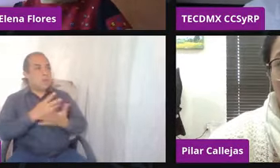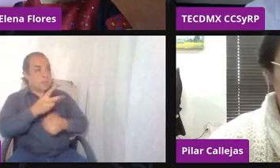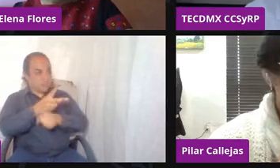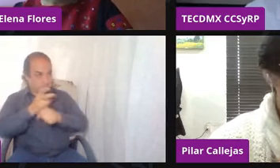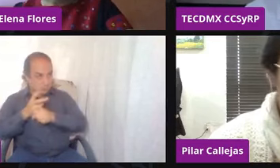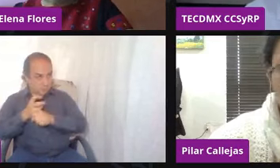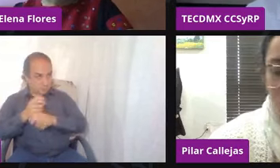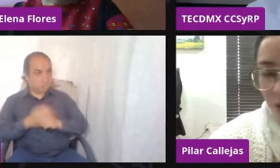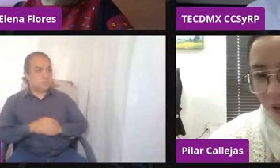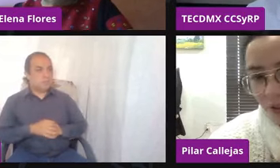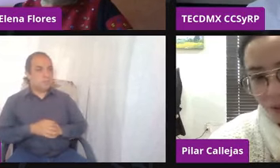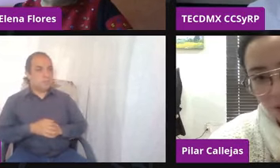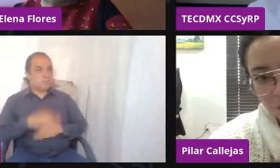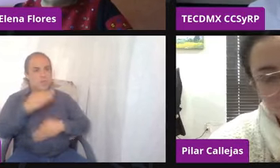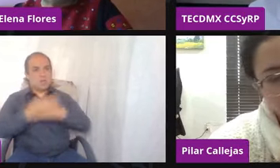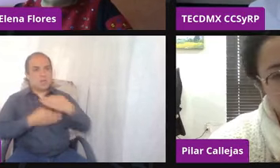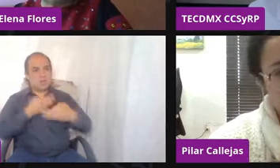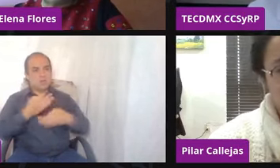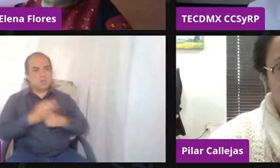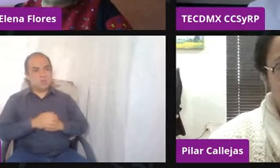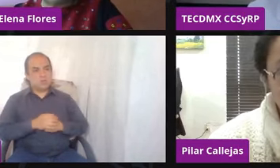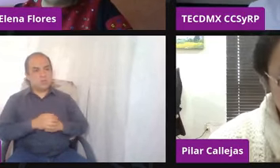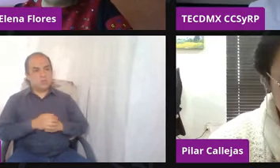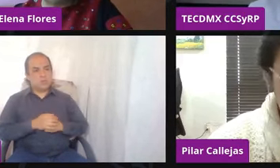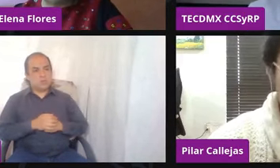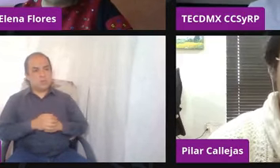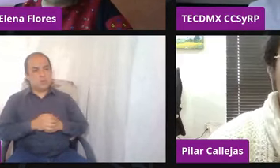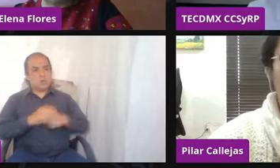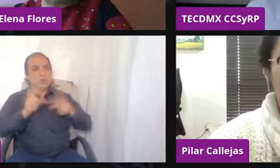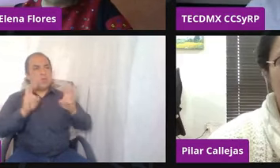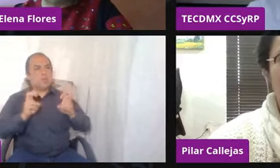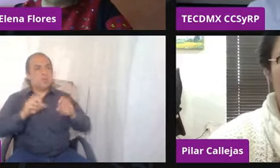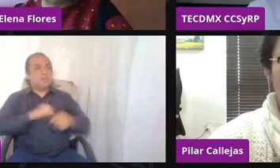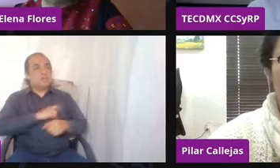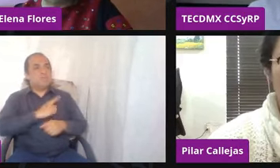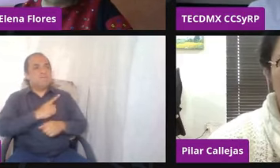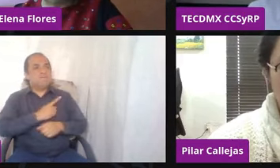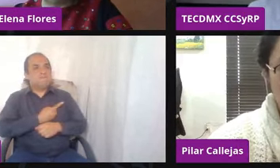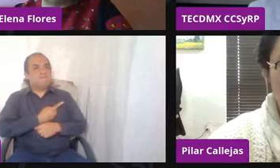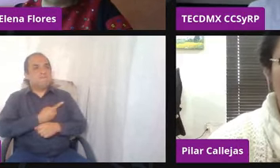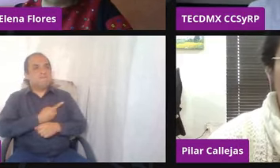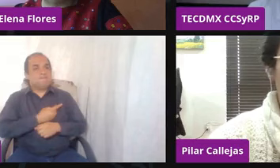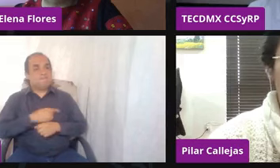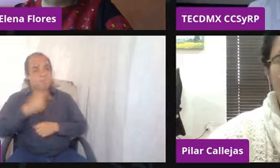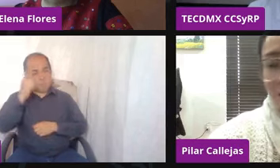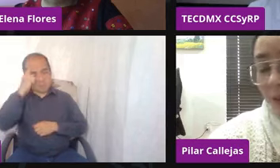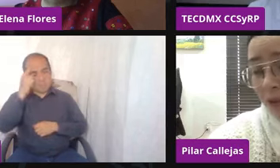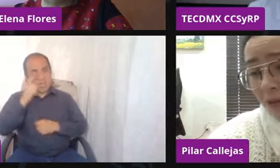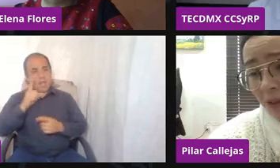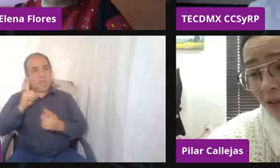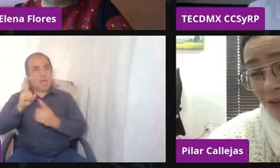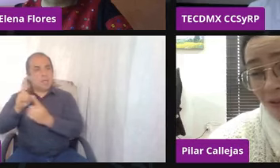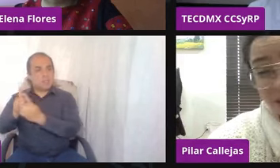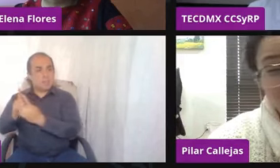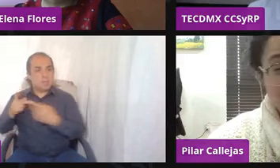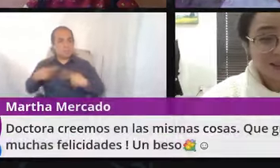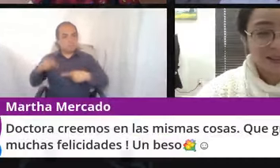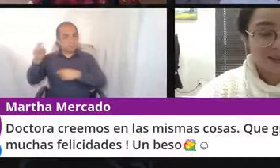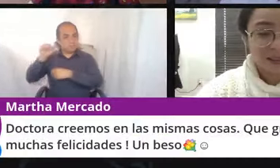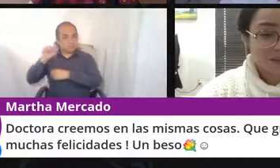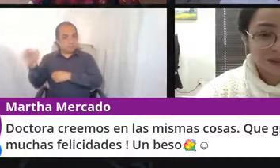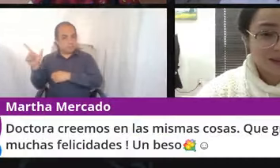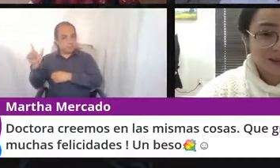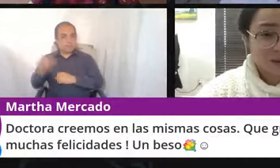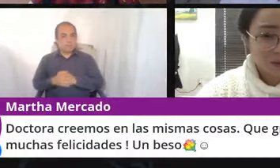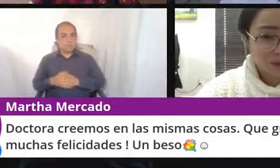a todas estas situaciones de salud mental se acerquen se acercan a un profesional estamos viviendo un nivel